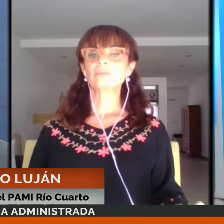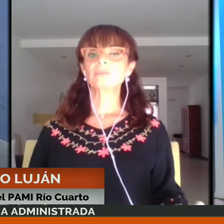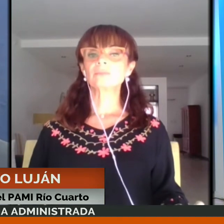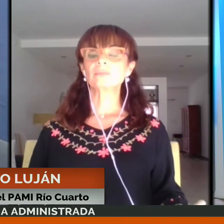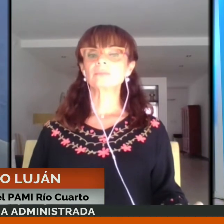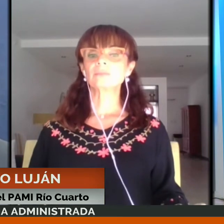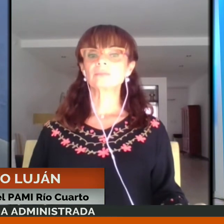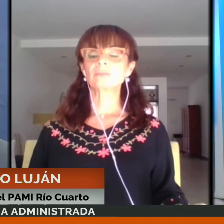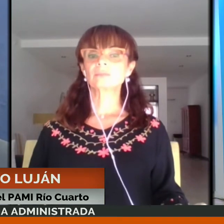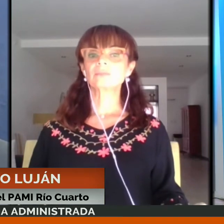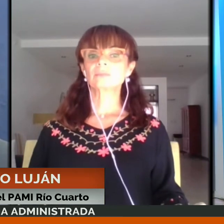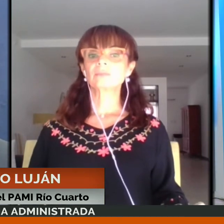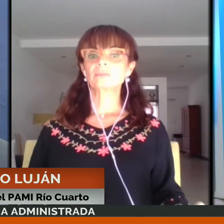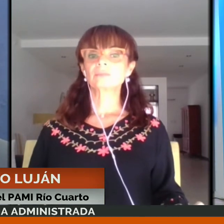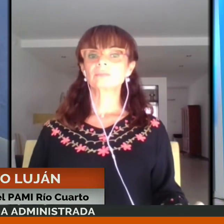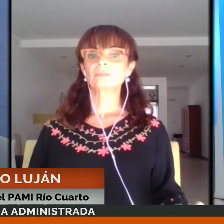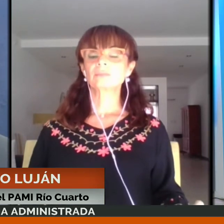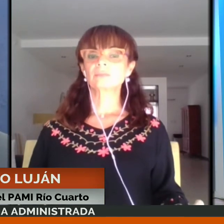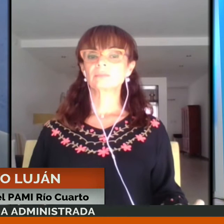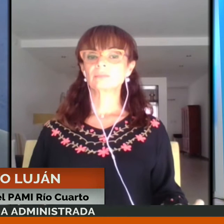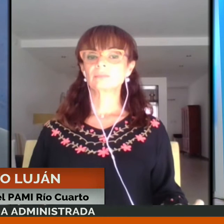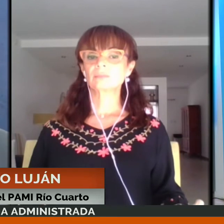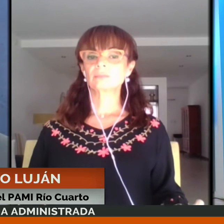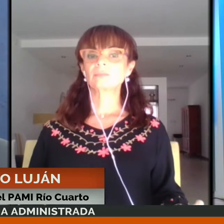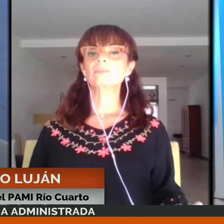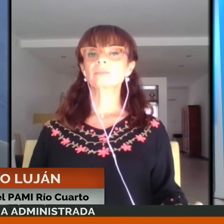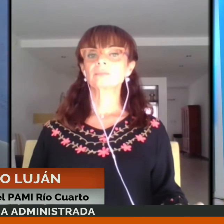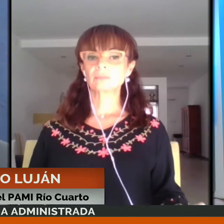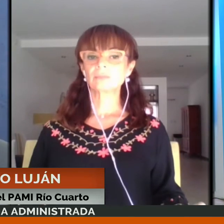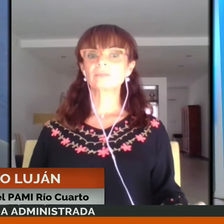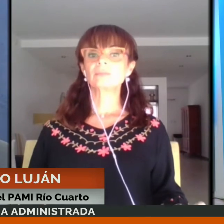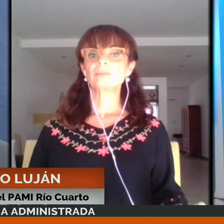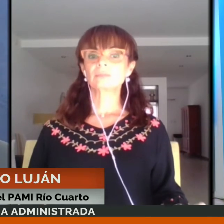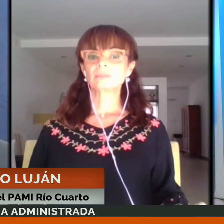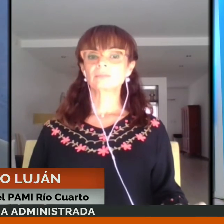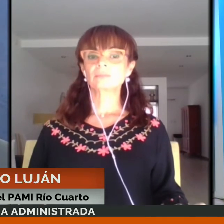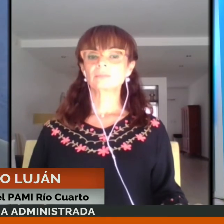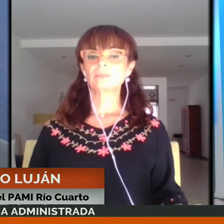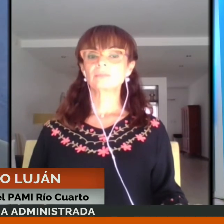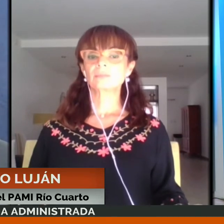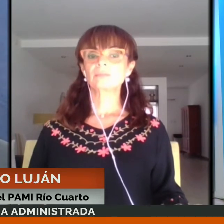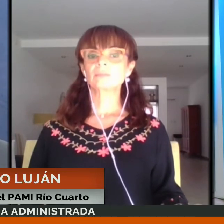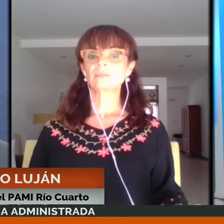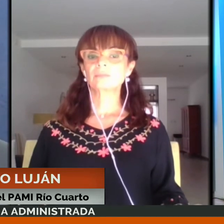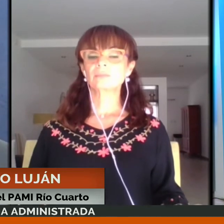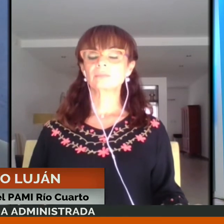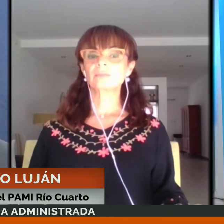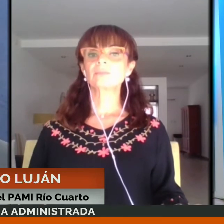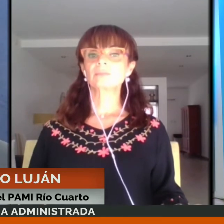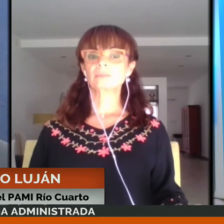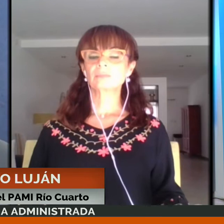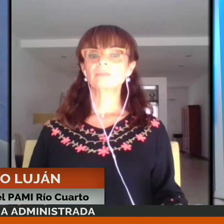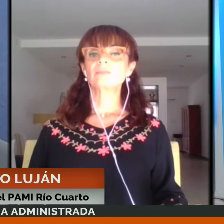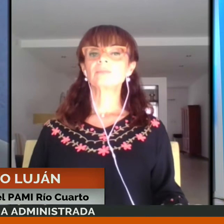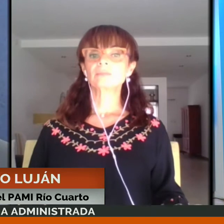la ciudad y que ellos nos dan fe de que esa persona está trabajando de manera permanente en esas instituciones. Estoy pensando en